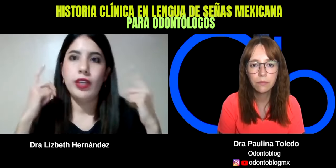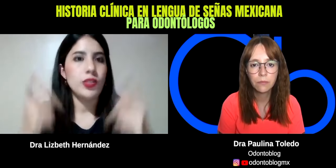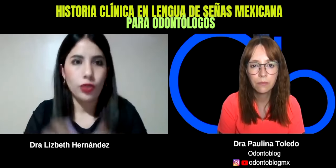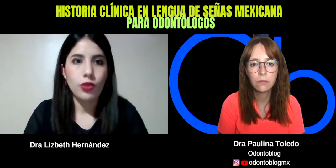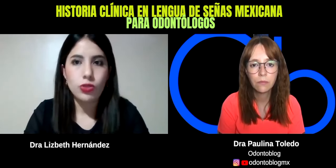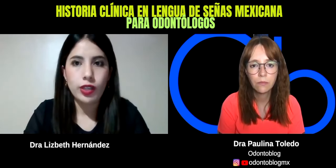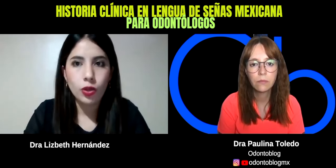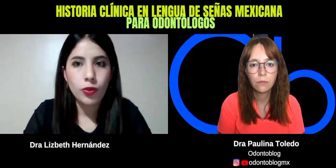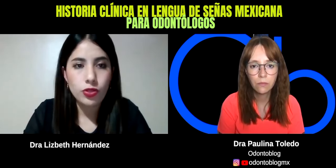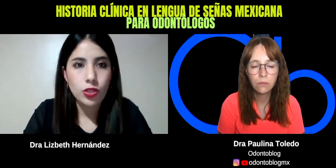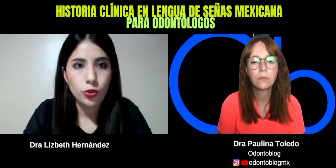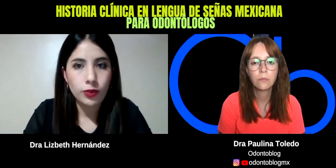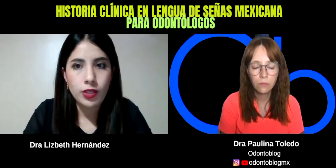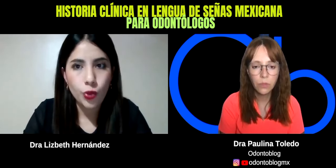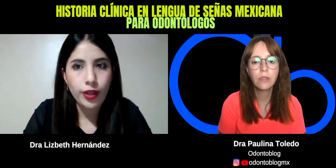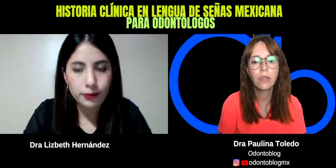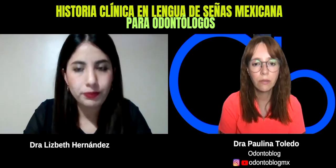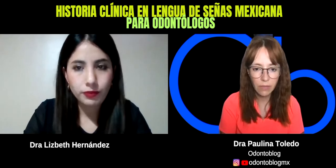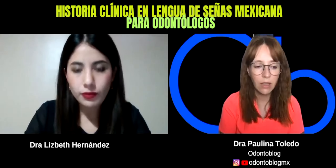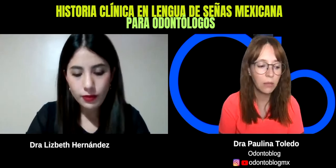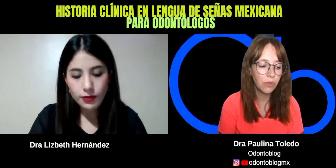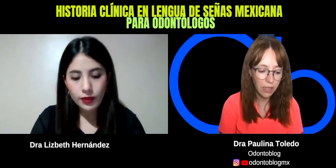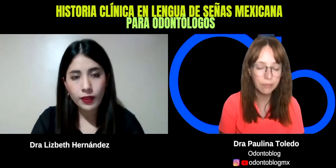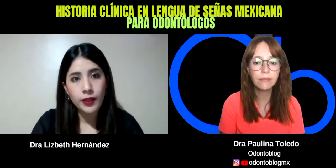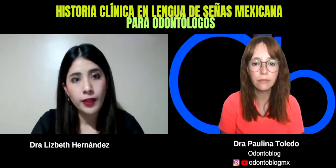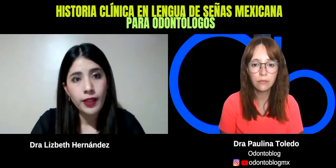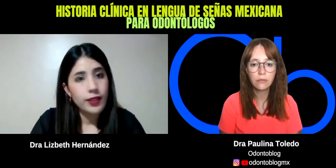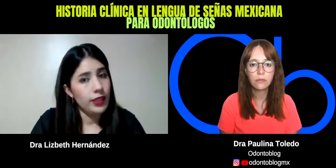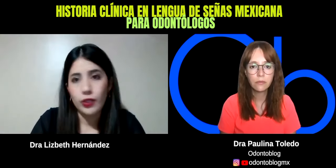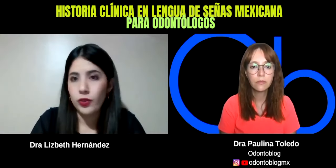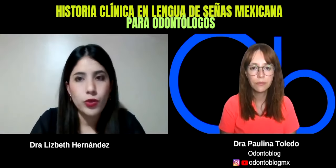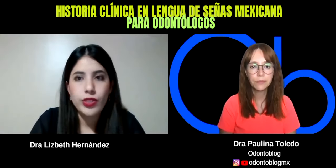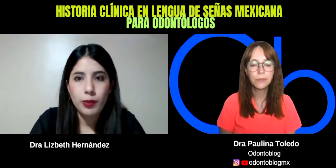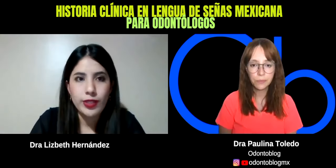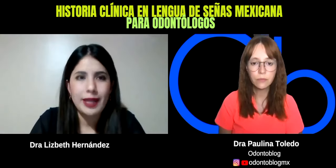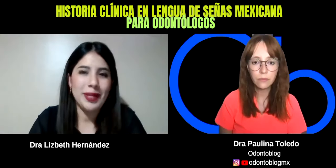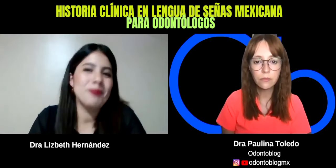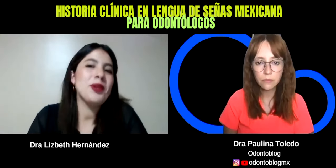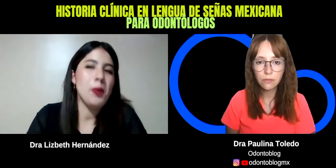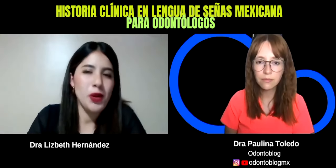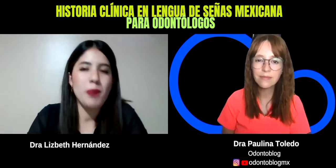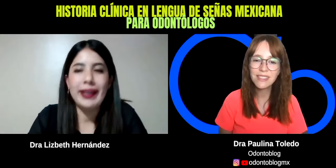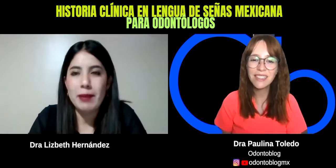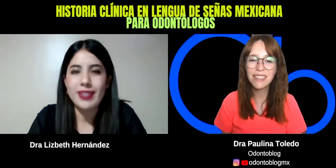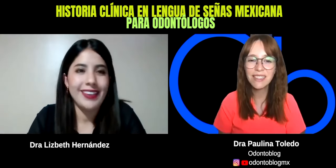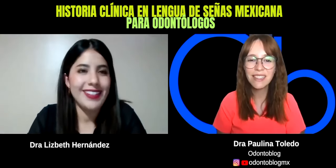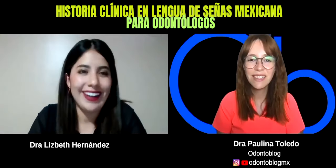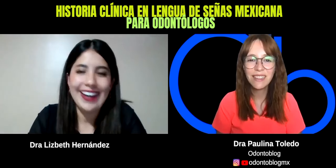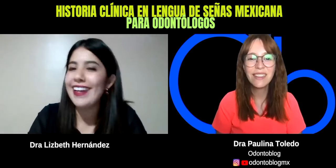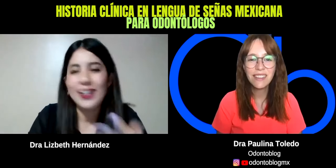sonidos incómodos en su, en su oído. Nada de música. Sí, no, no escuchar música, porque es muy común, ¿no? Para que el paciente se relaje, no,